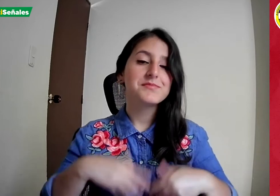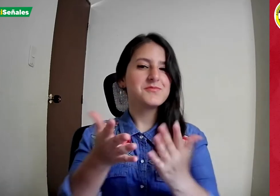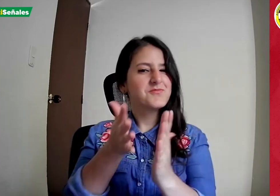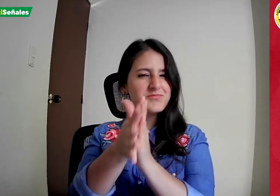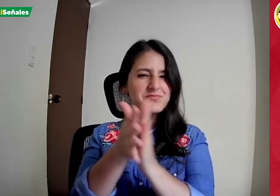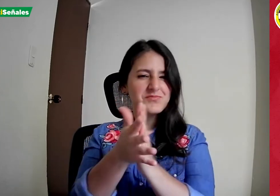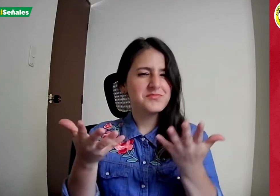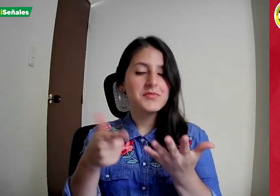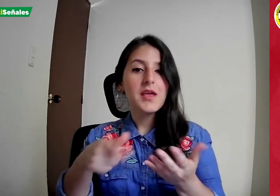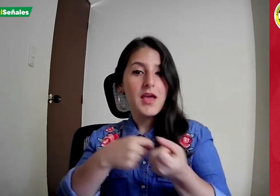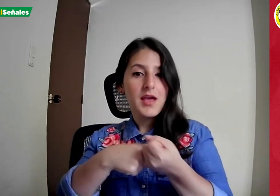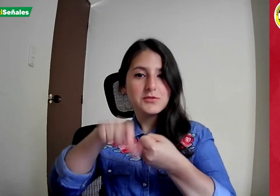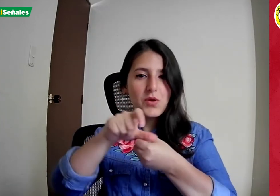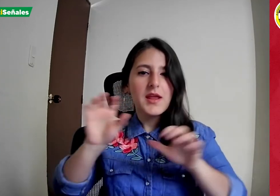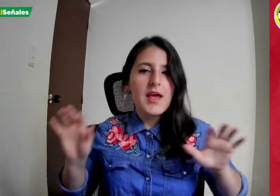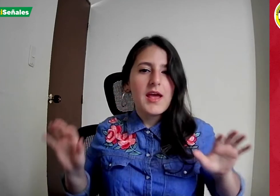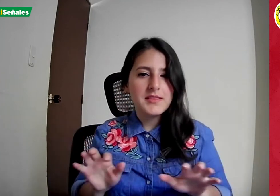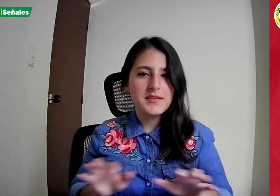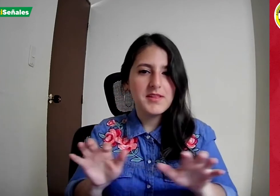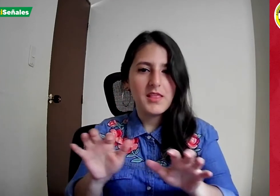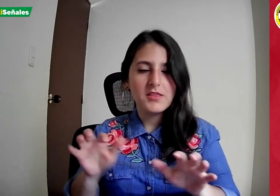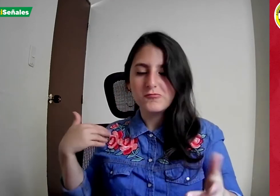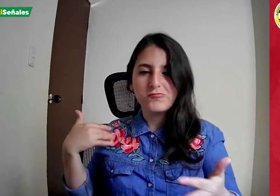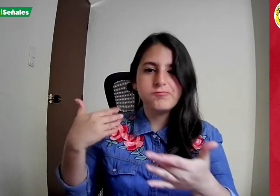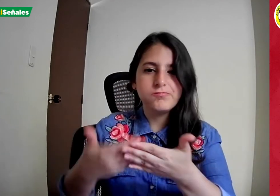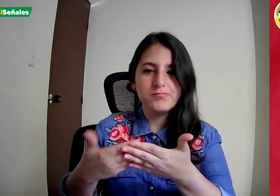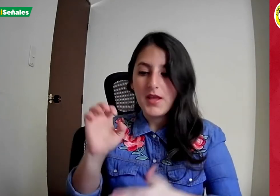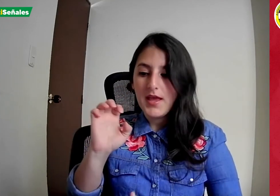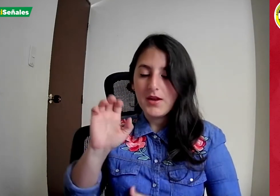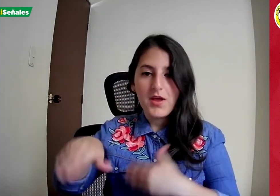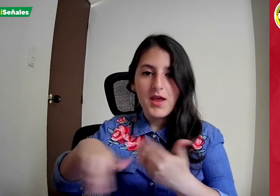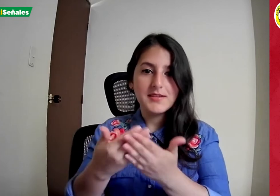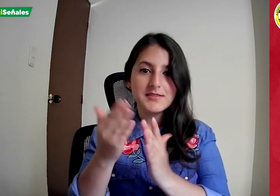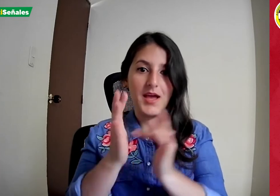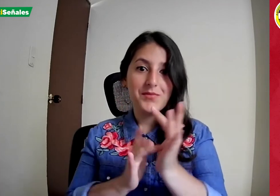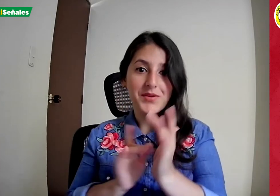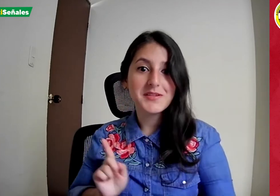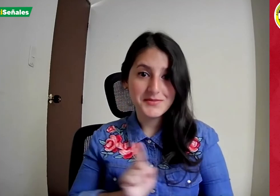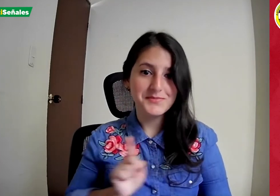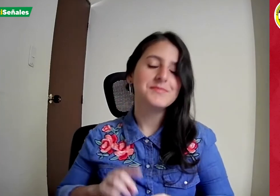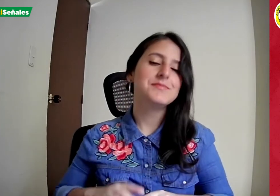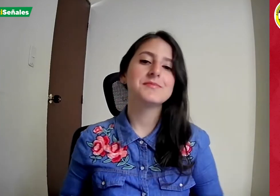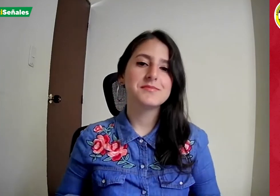Desde Azor Cali queremos informarle las diferentes actividades que se han realizado desde enero hasta abril de este año.